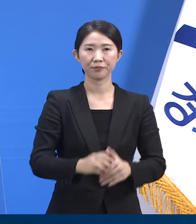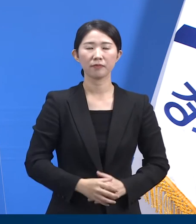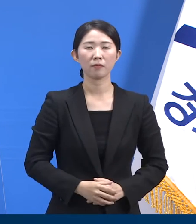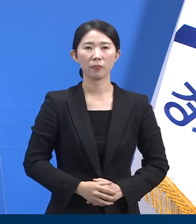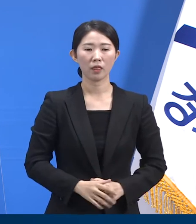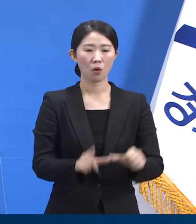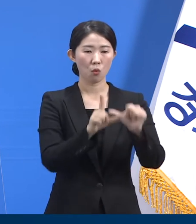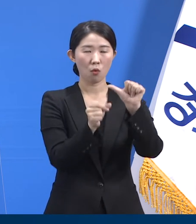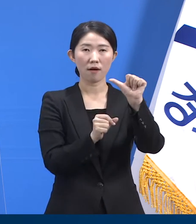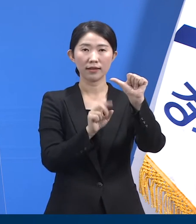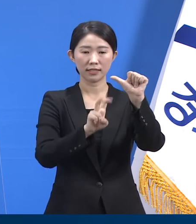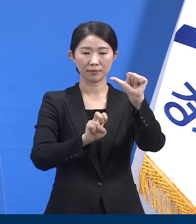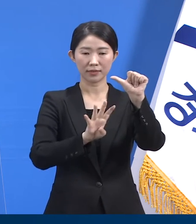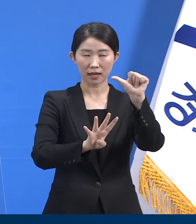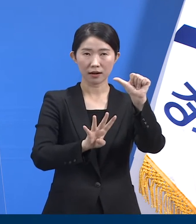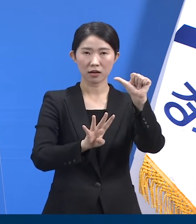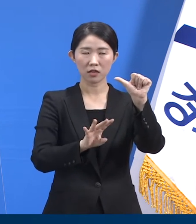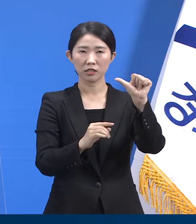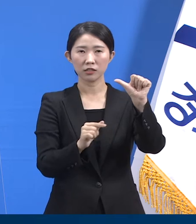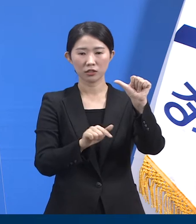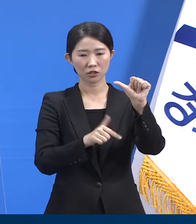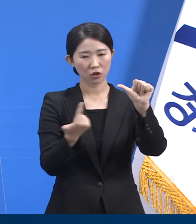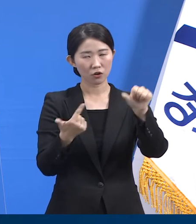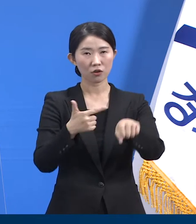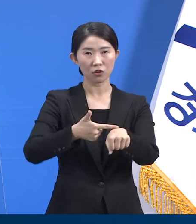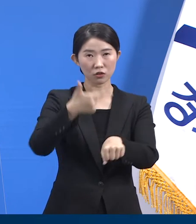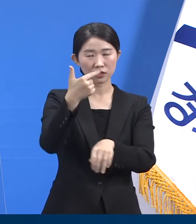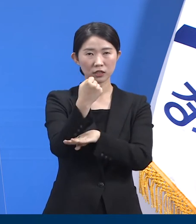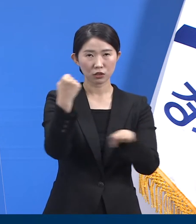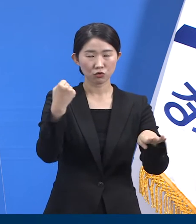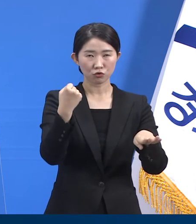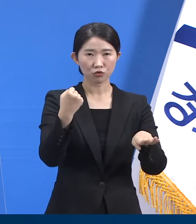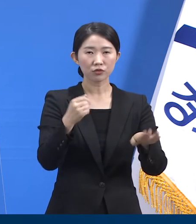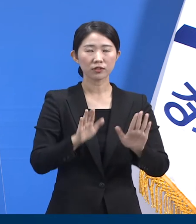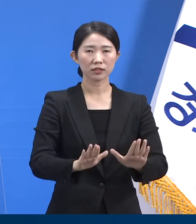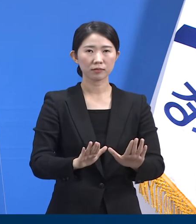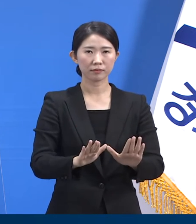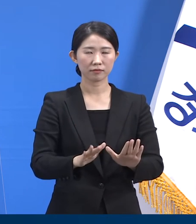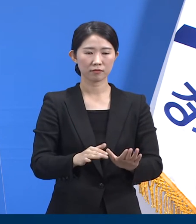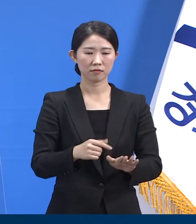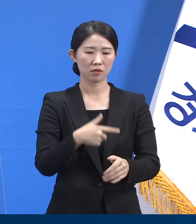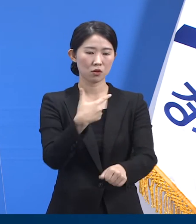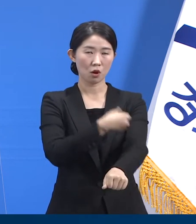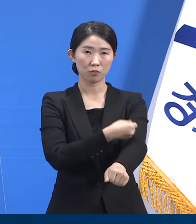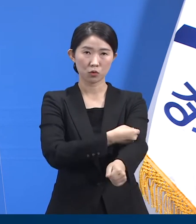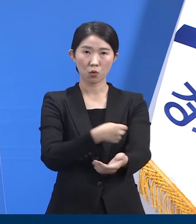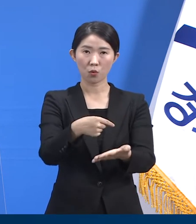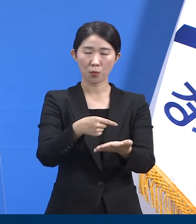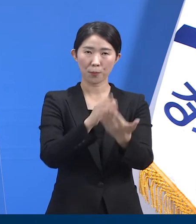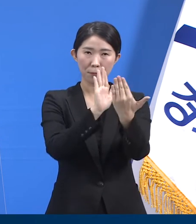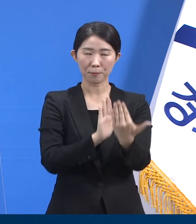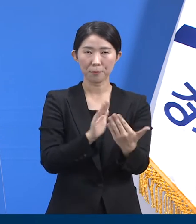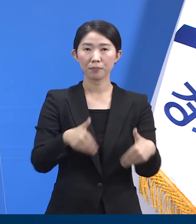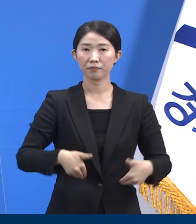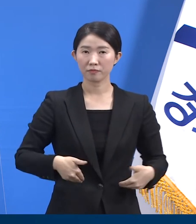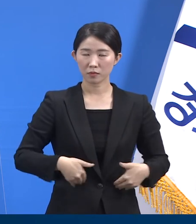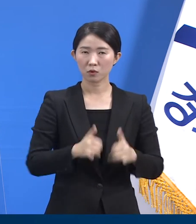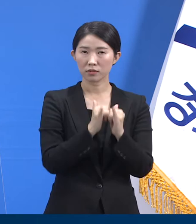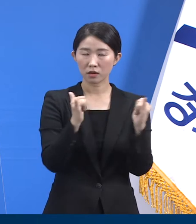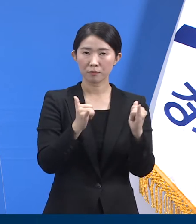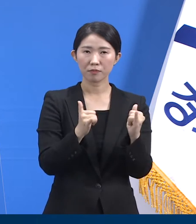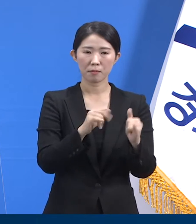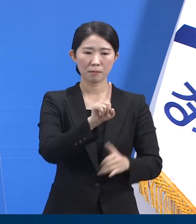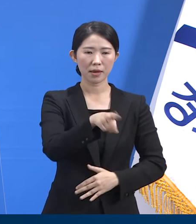5월 24일 18시 기준 2분기 예방접종 대상자 116만 7,895명 중